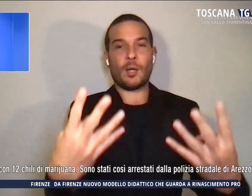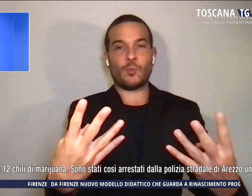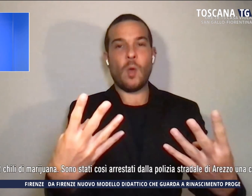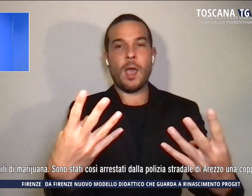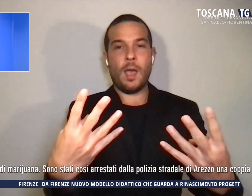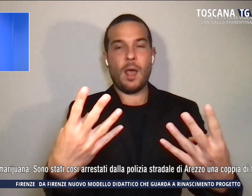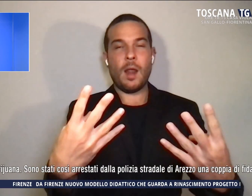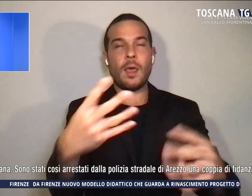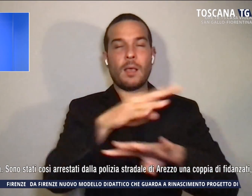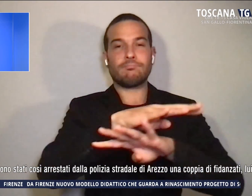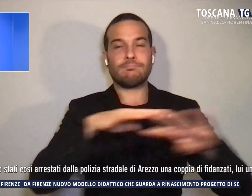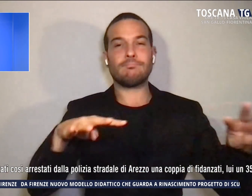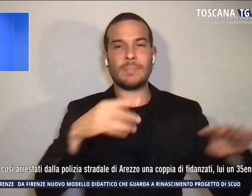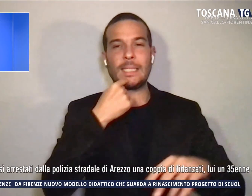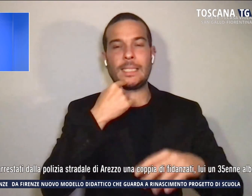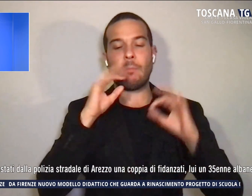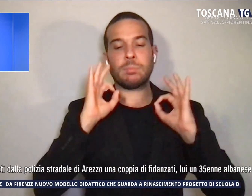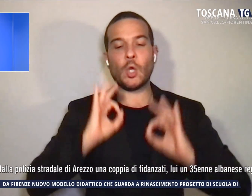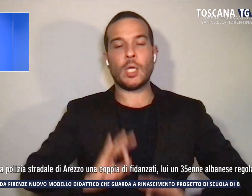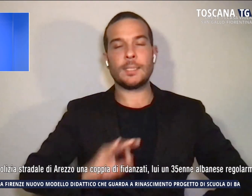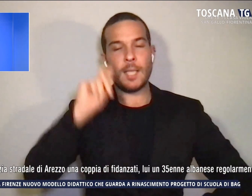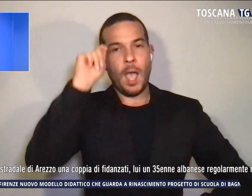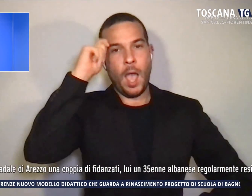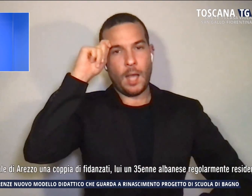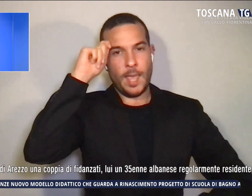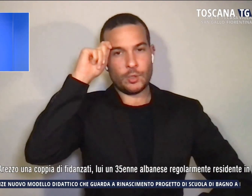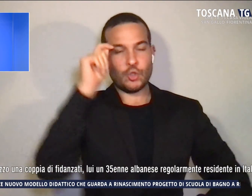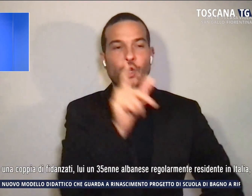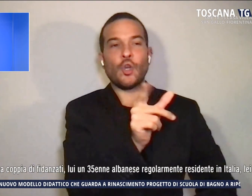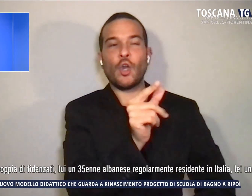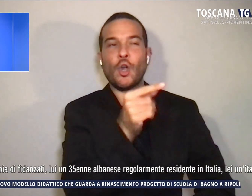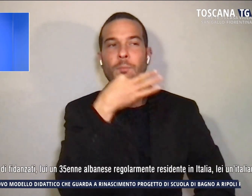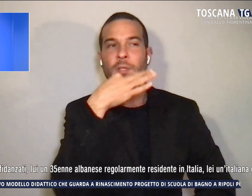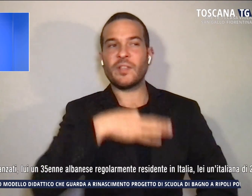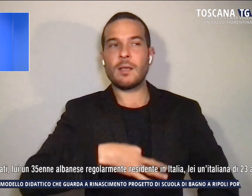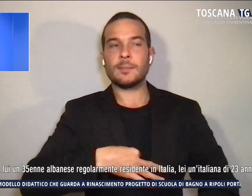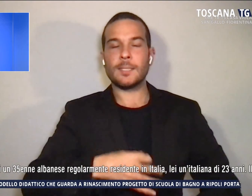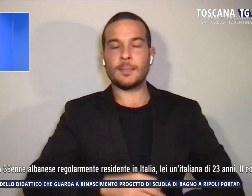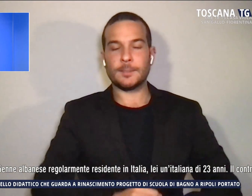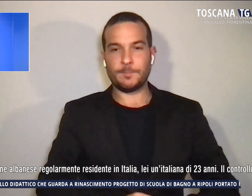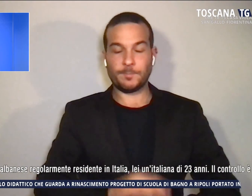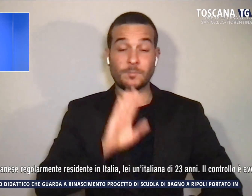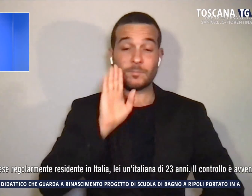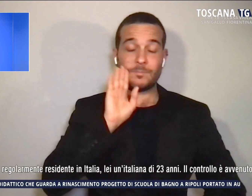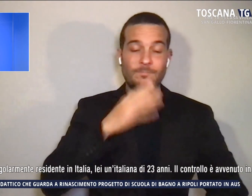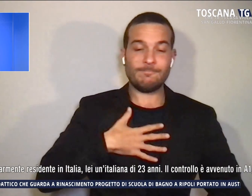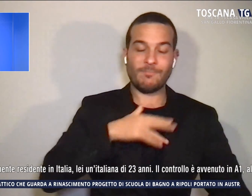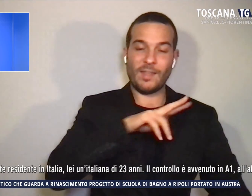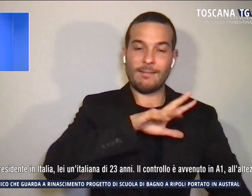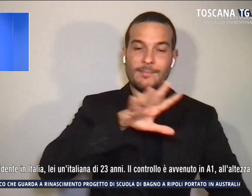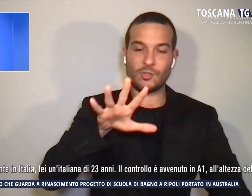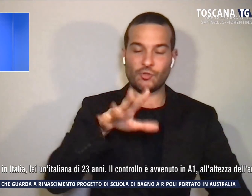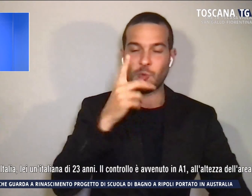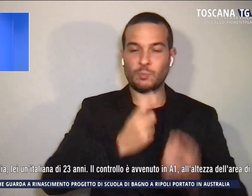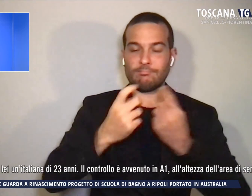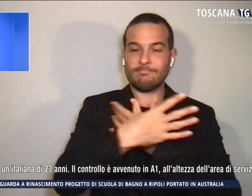Polizia Stradale di Arezzo una coppia di fidanzati. Lui, un 35enne albanese, regolarmente